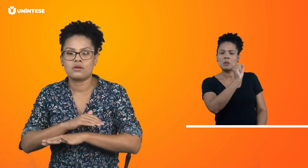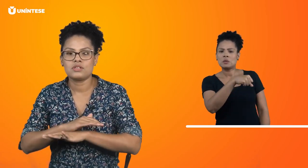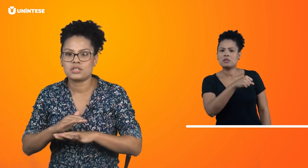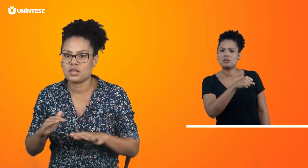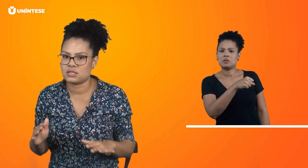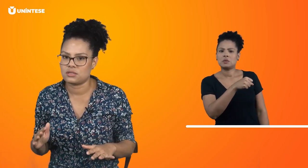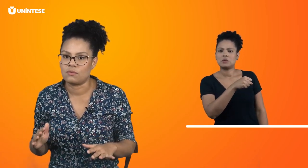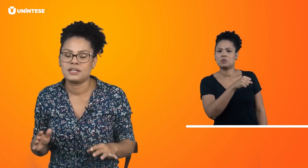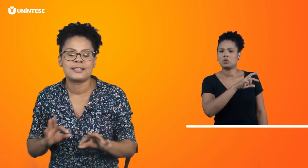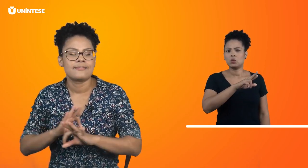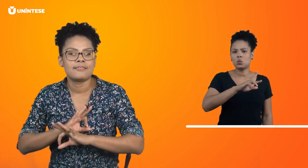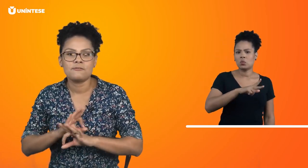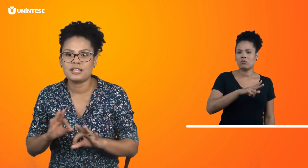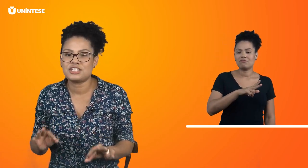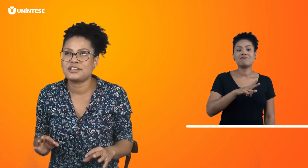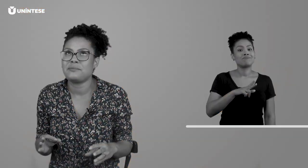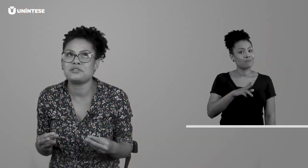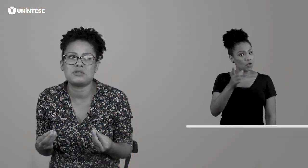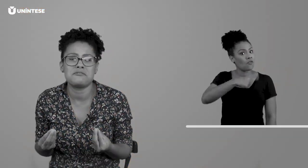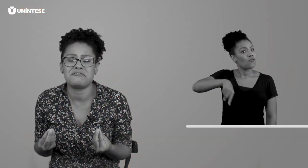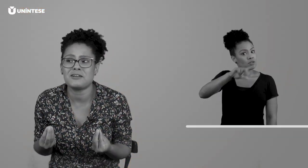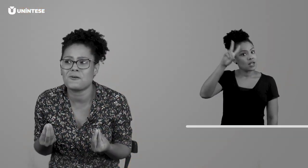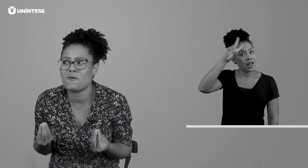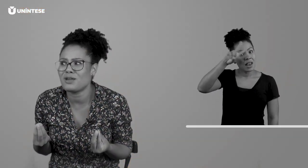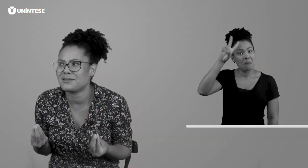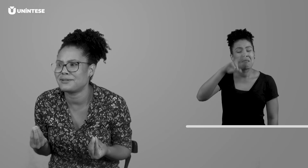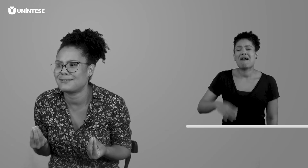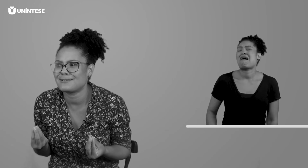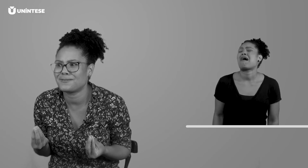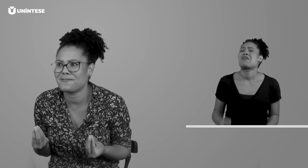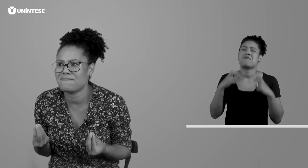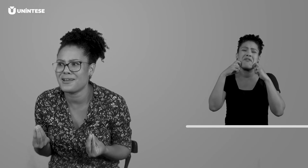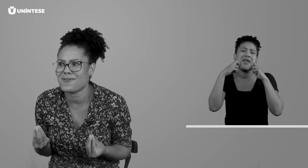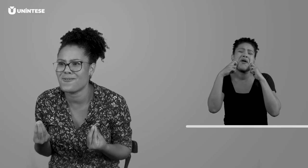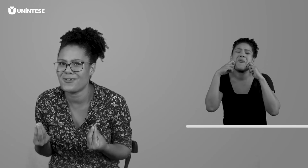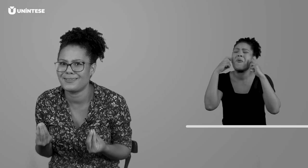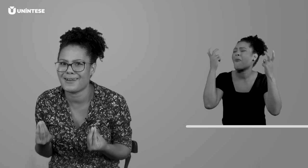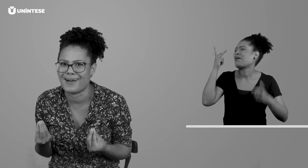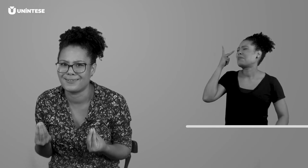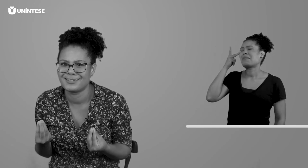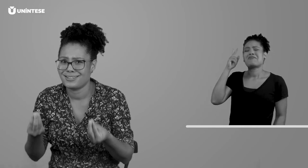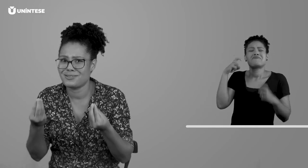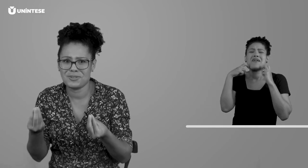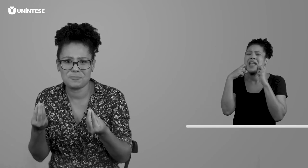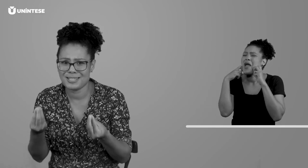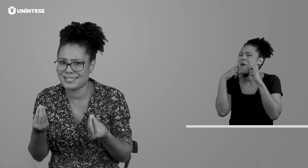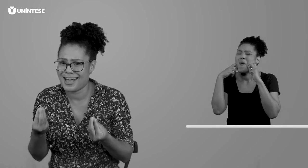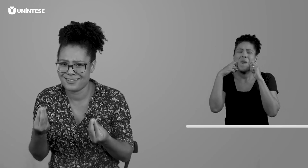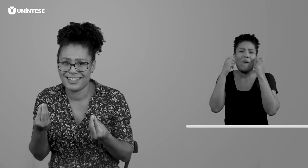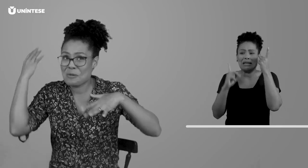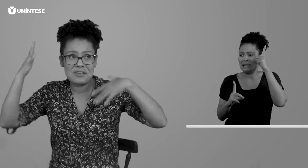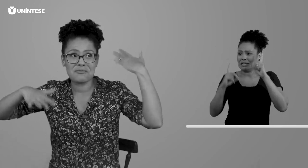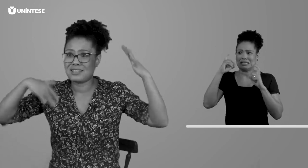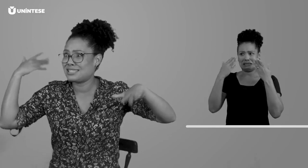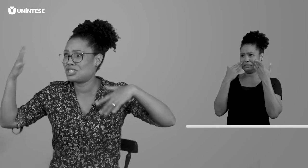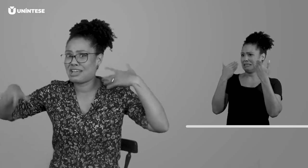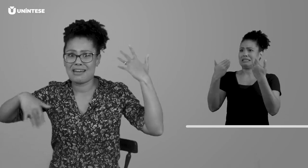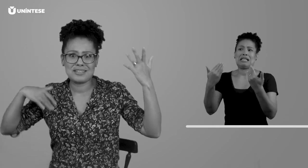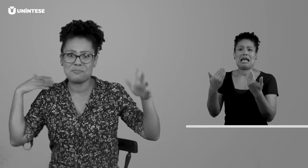não esqueçam. Não deixem... Ai, mas eu tenho vergonha, Patrícia. Eu tenho vergonha de me expressar. Como que eu vou fazer essas caras e